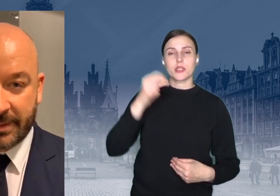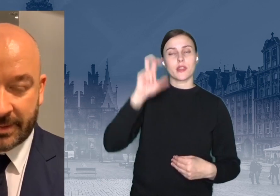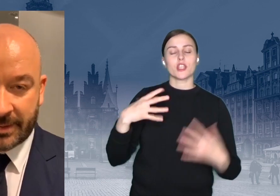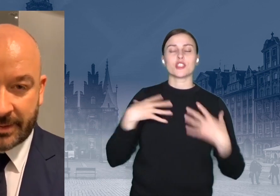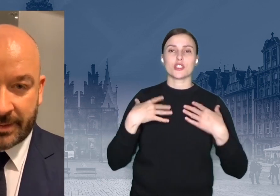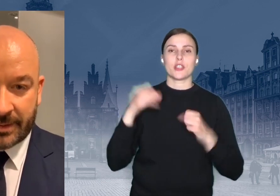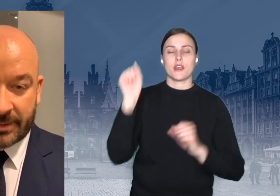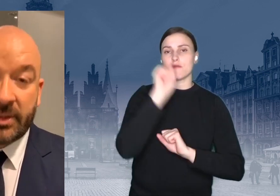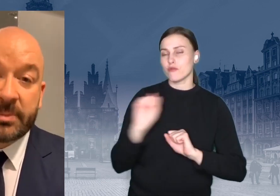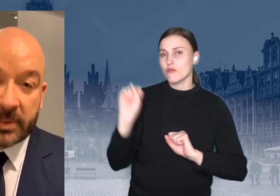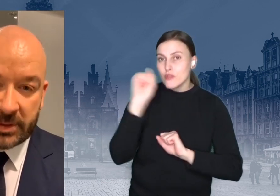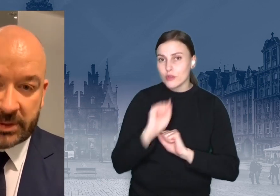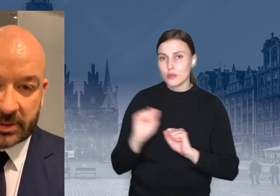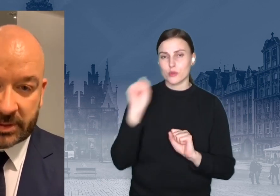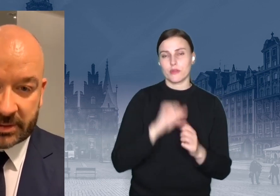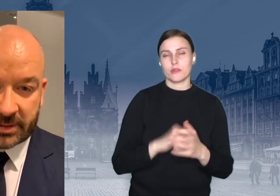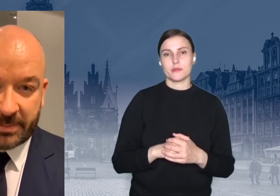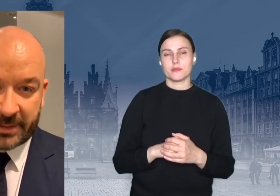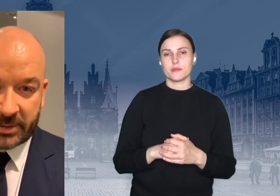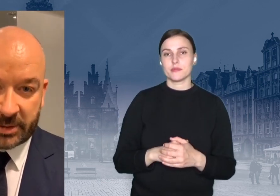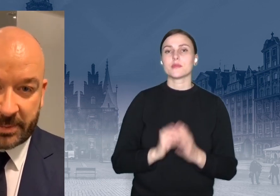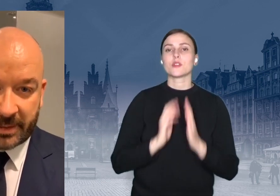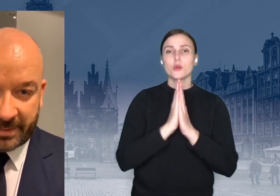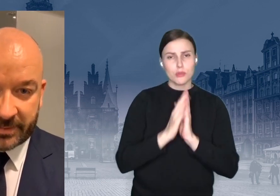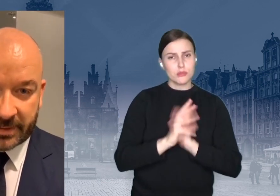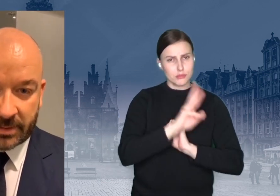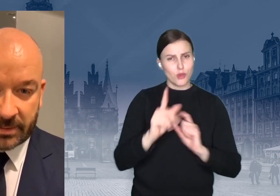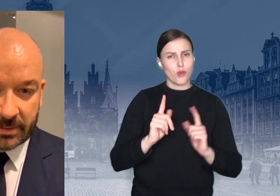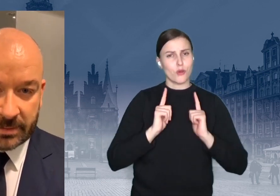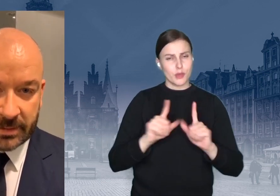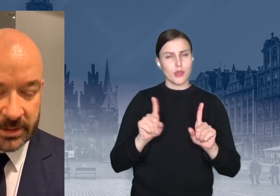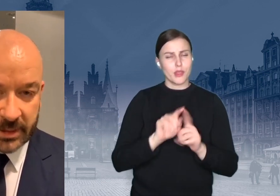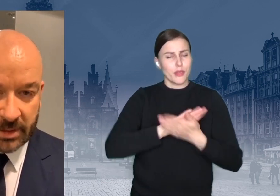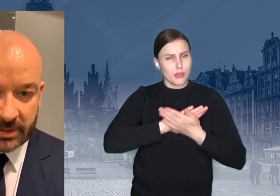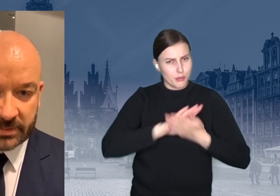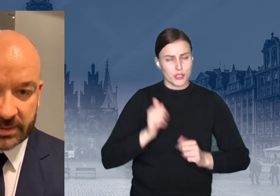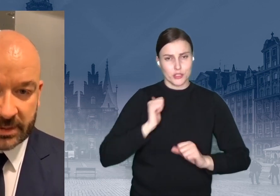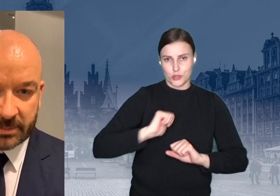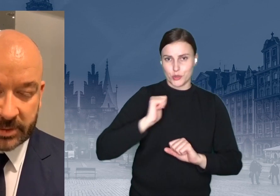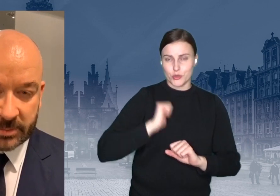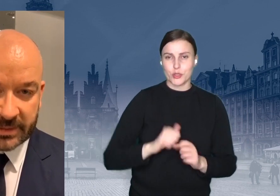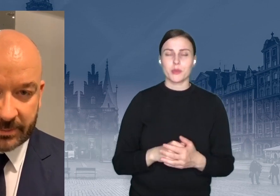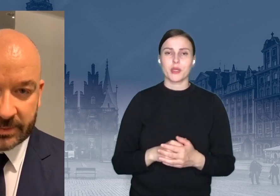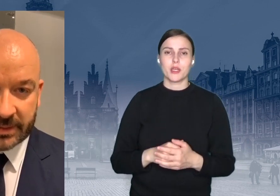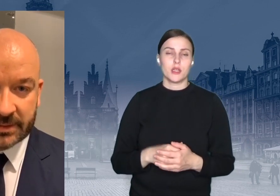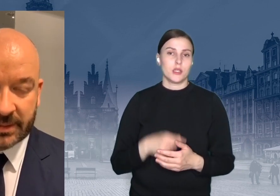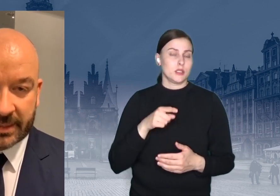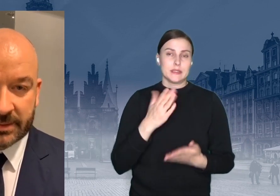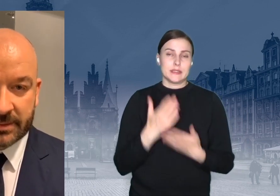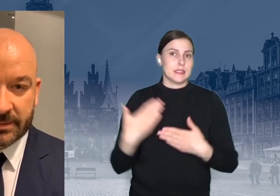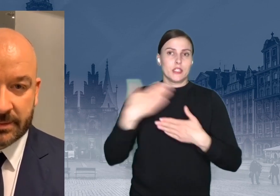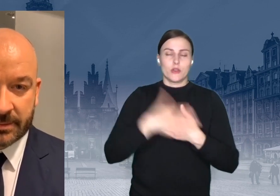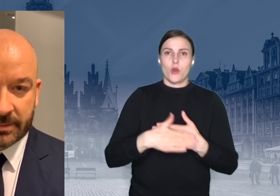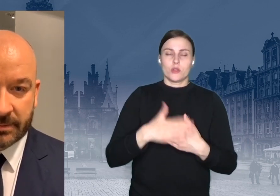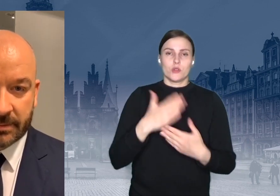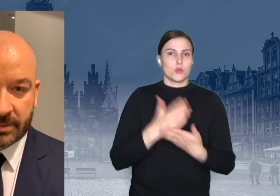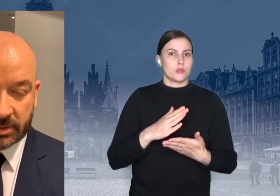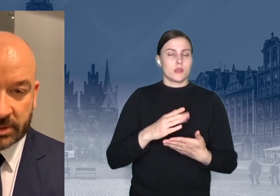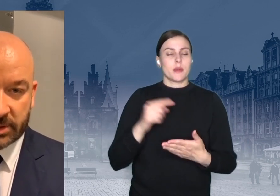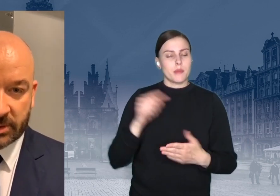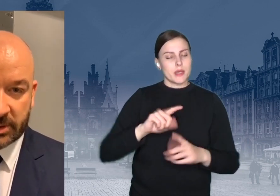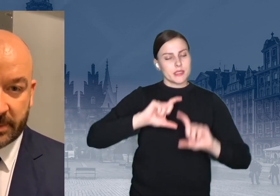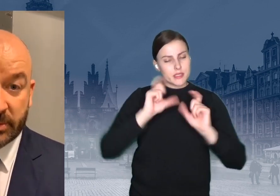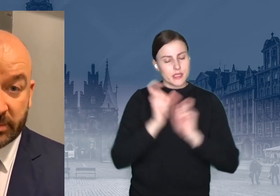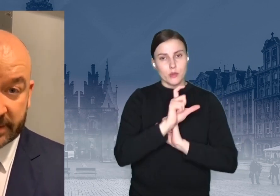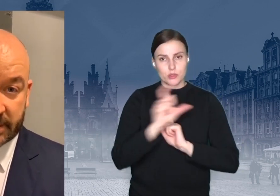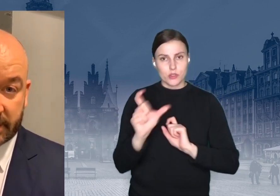No i odpocznijcie troszeczkę i dbajcie o siebie, naprawdę. To jeszcze nie koniec wszystkiego. Musimy cały czas teraz troszczyć się o siebie i